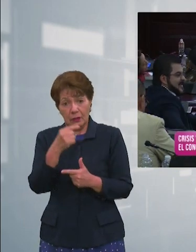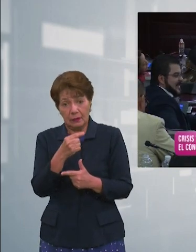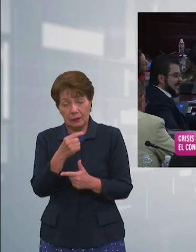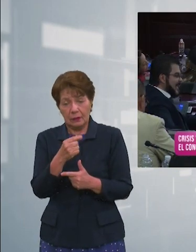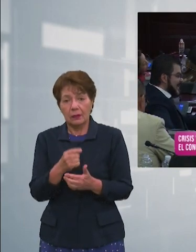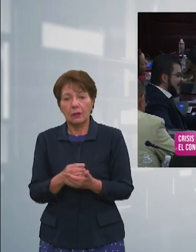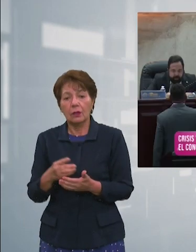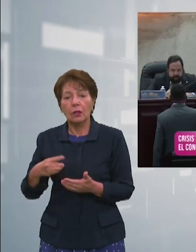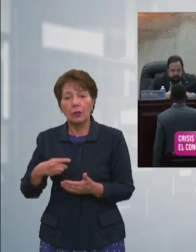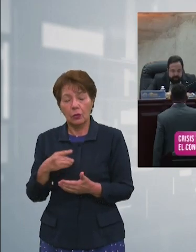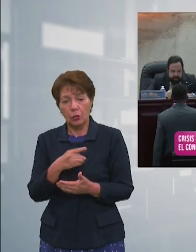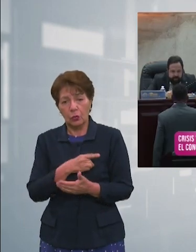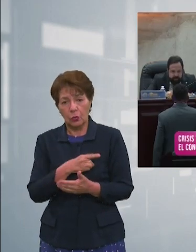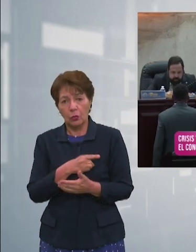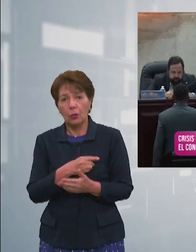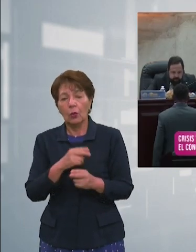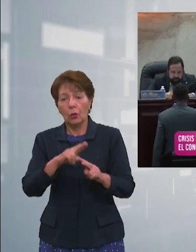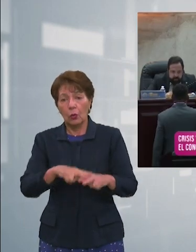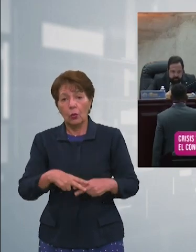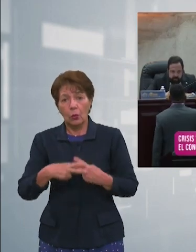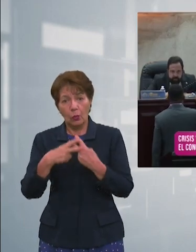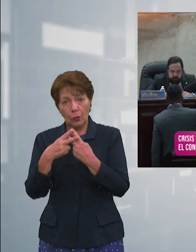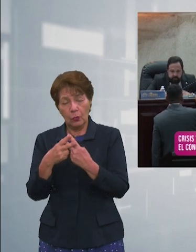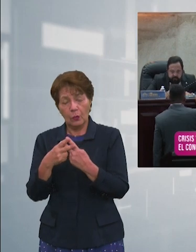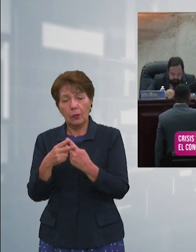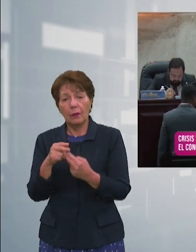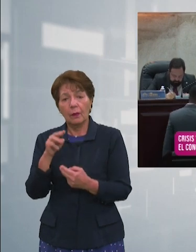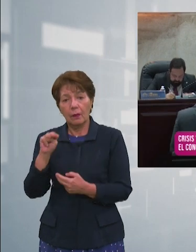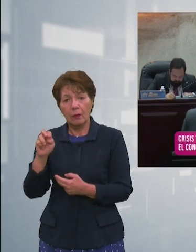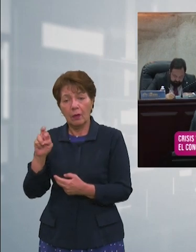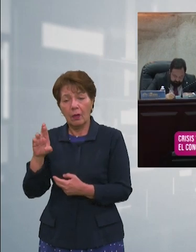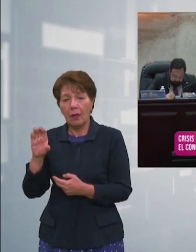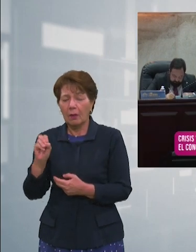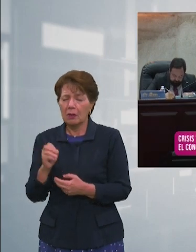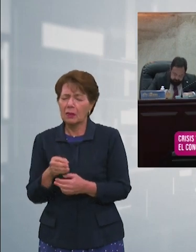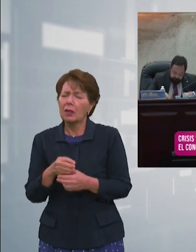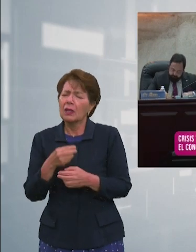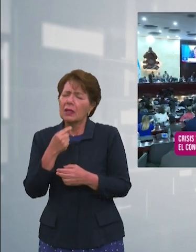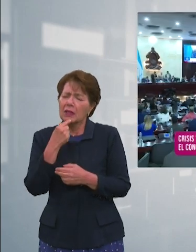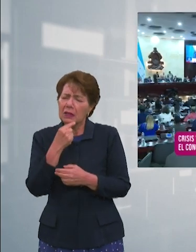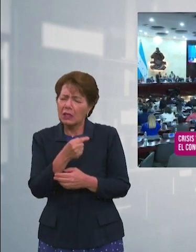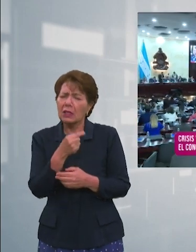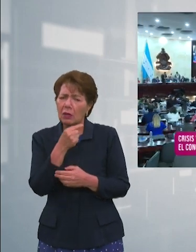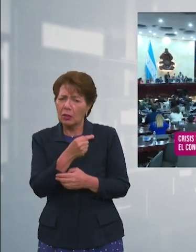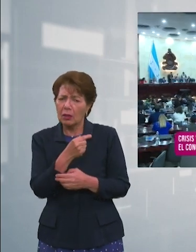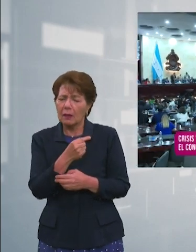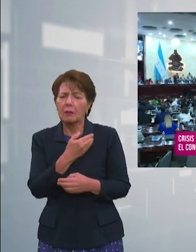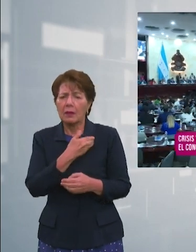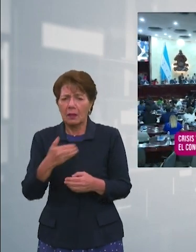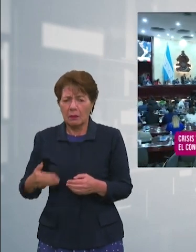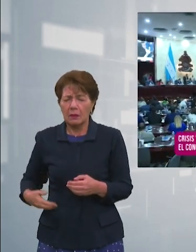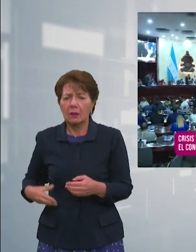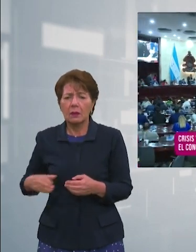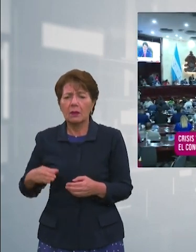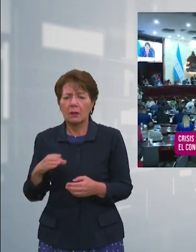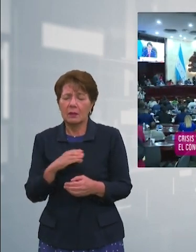Eliugirón justificó al diputado Luis Redondo asegurando que su accionar es en defensa de la